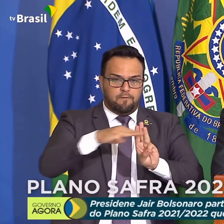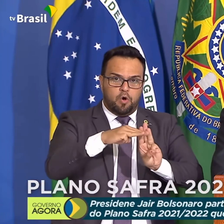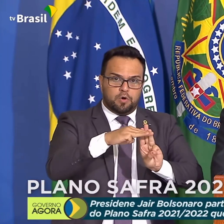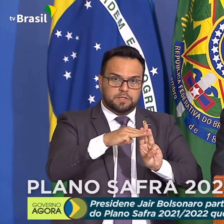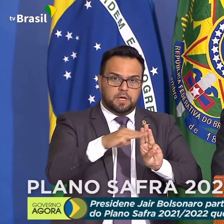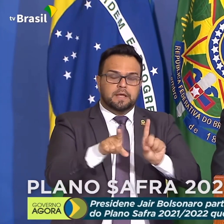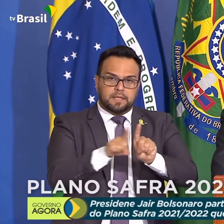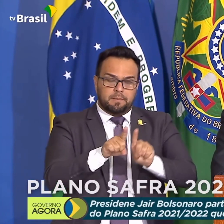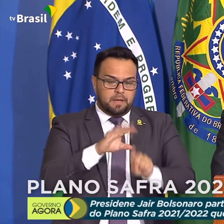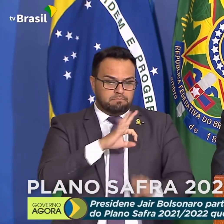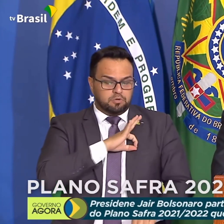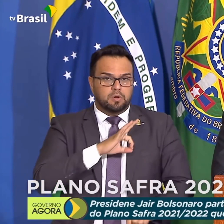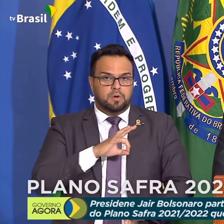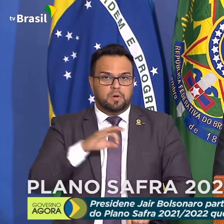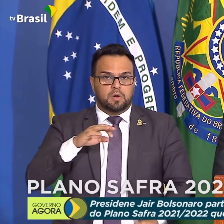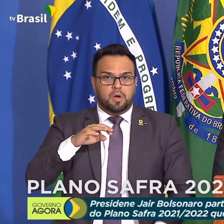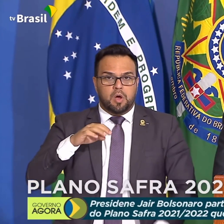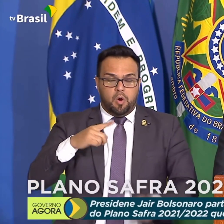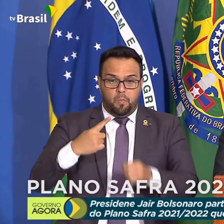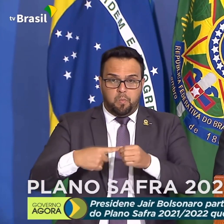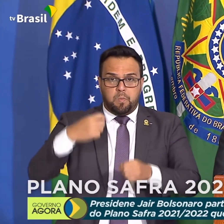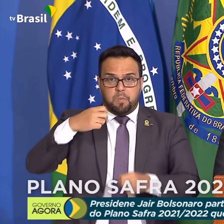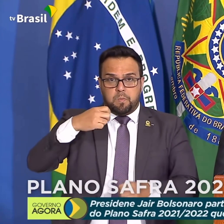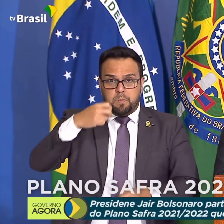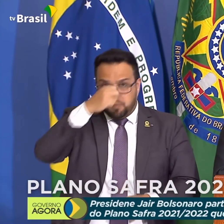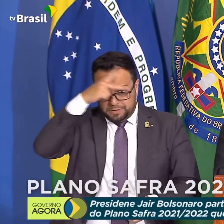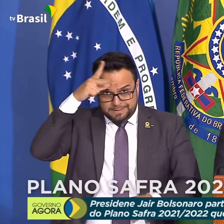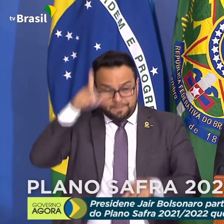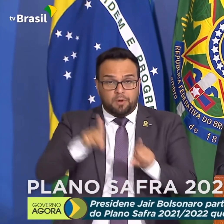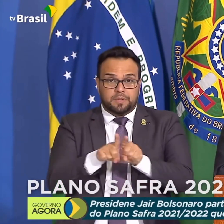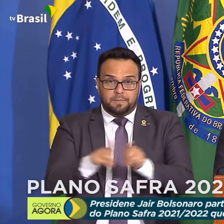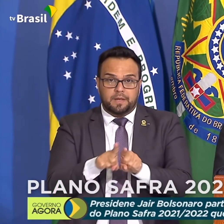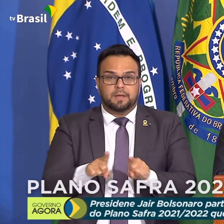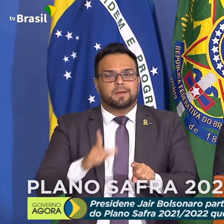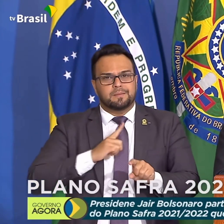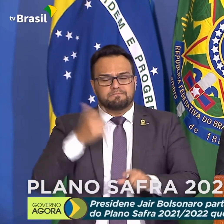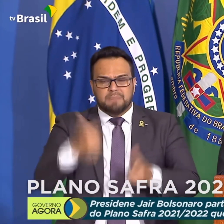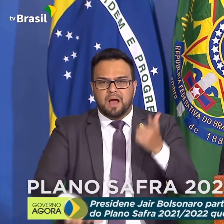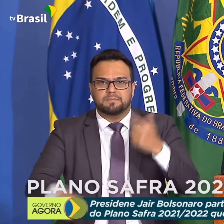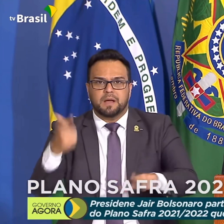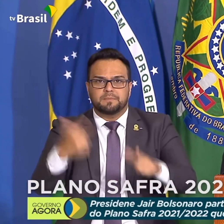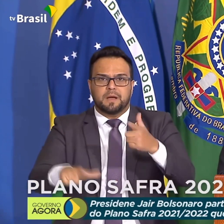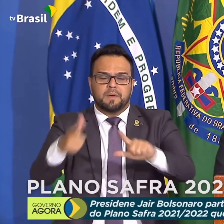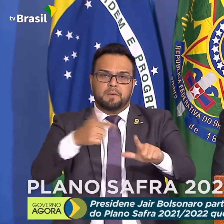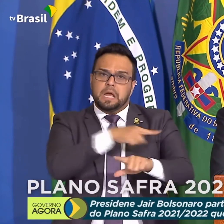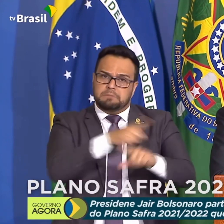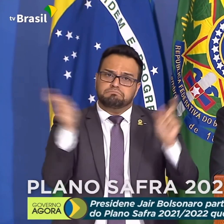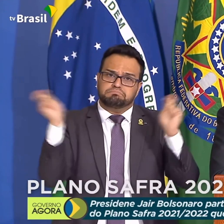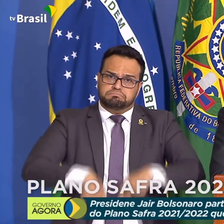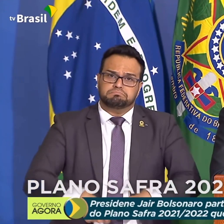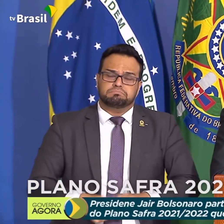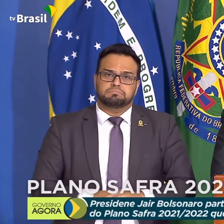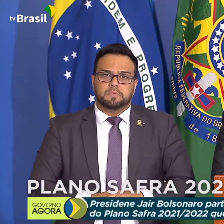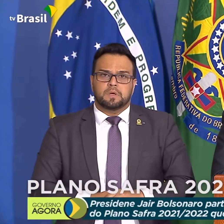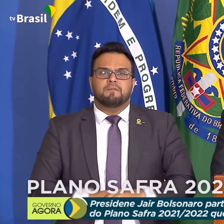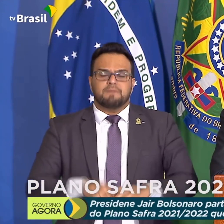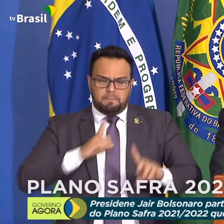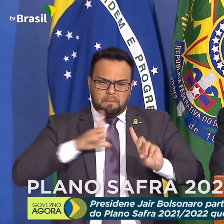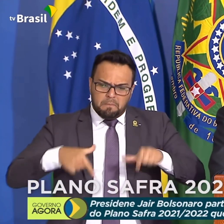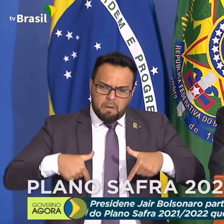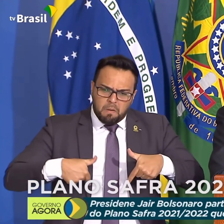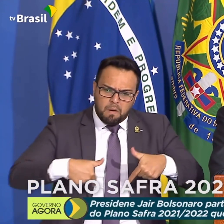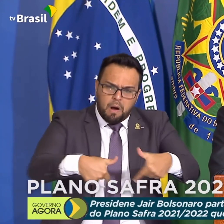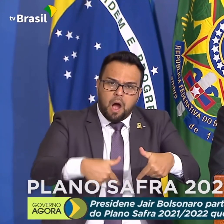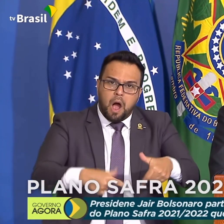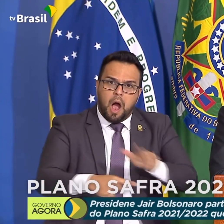guardas municipais também. Uma coisa fantástica, inimaginável, bem como cada vez mais ele entra para ajudar o Banco do Brasil